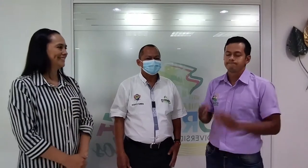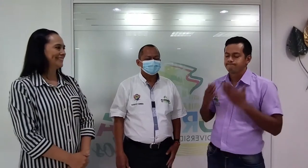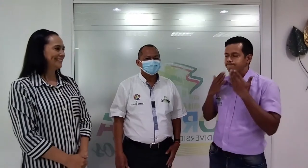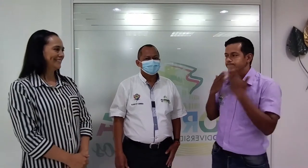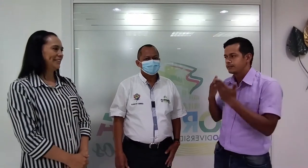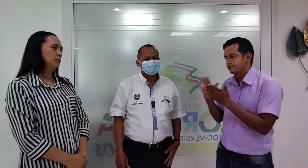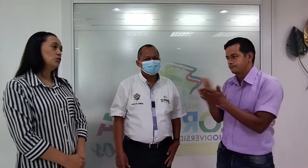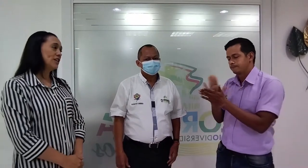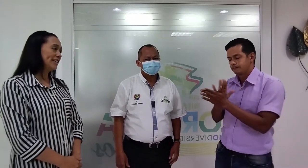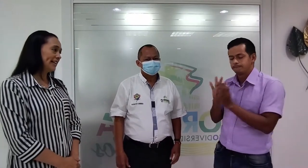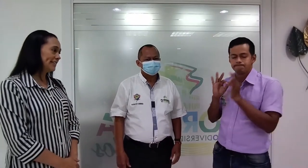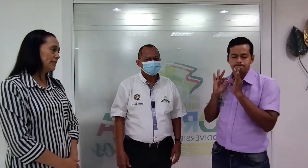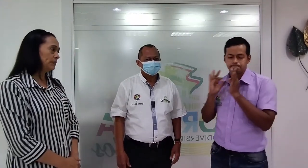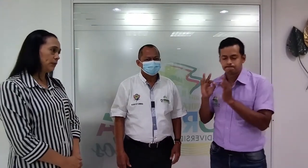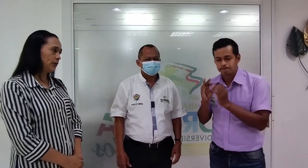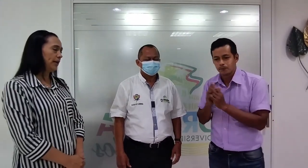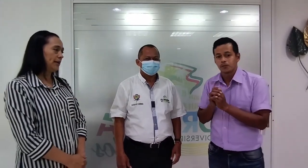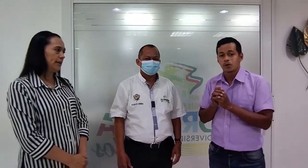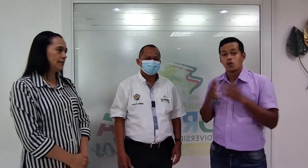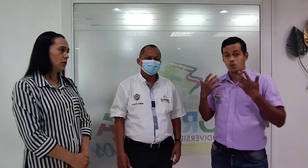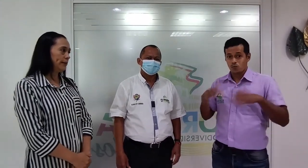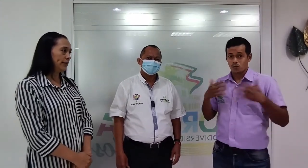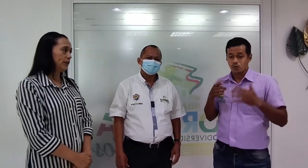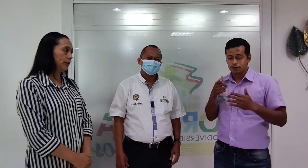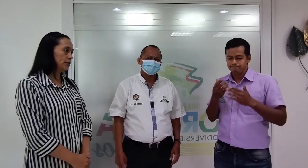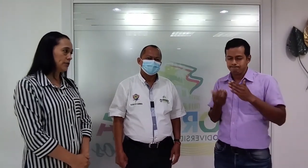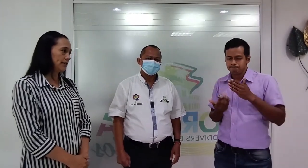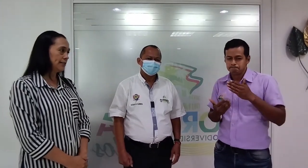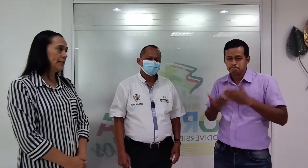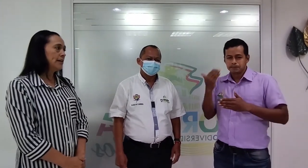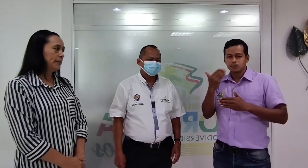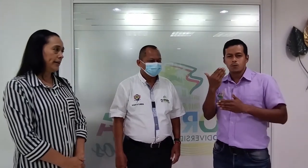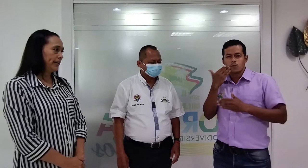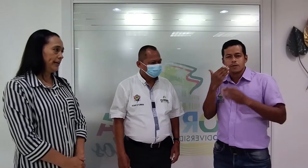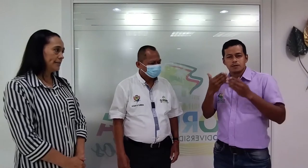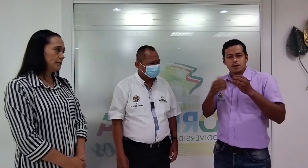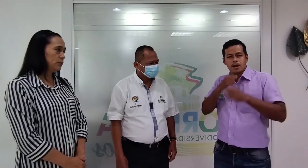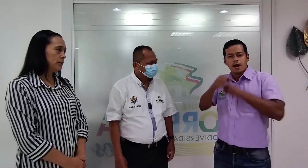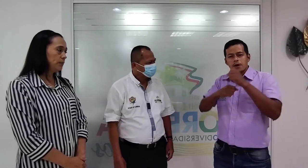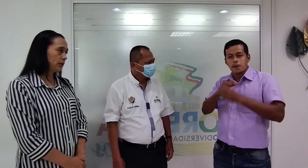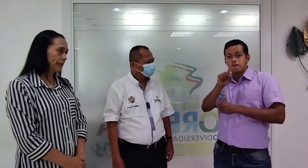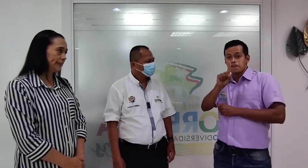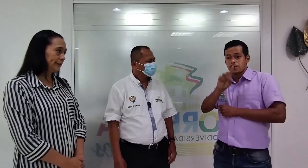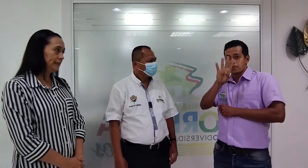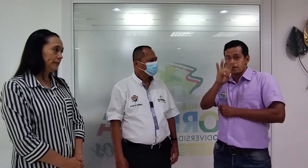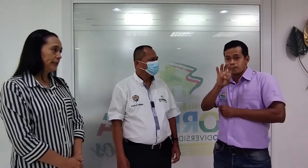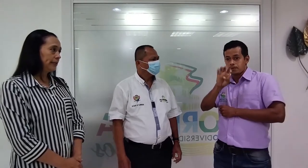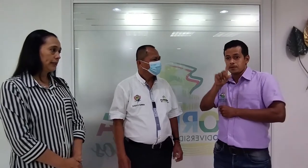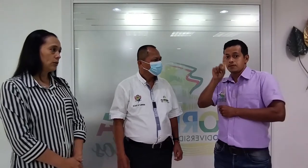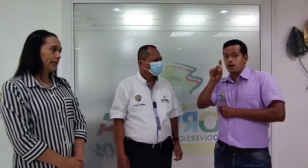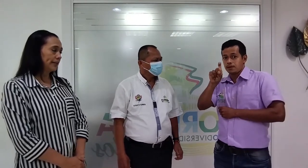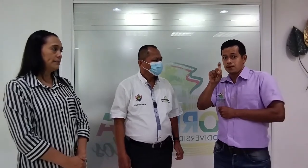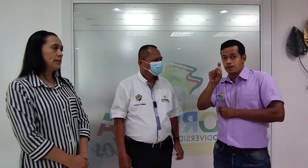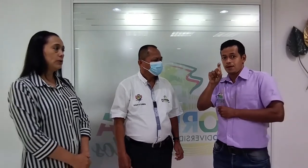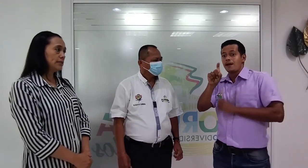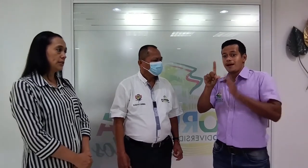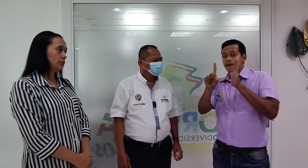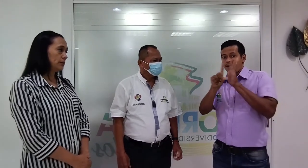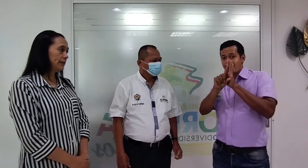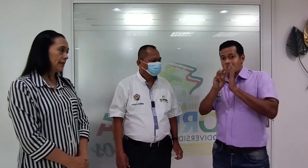Sí, muchas gracias por ese comentario que nos hace. Es muy importante recordar que en 1996